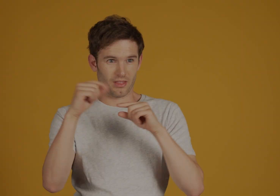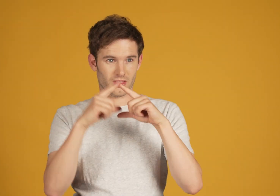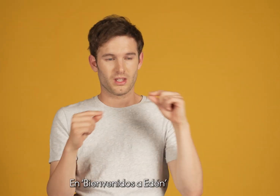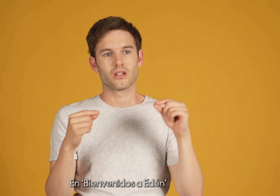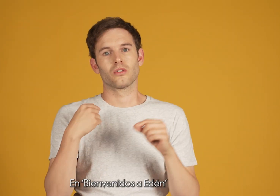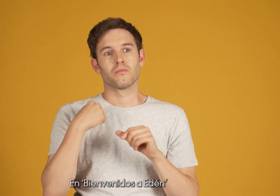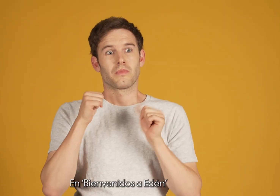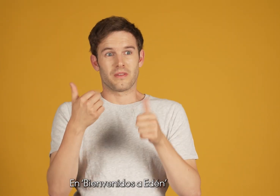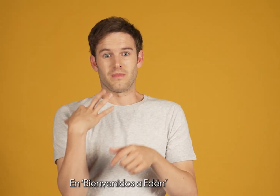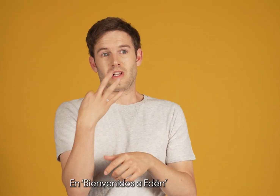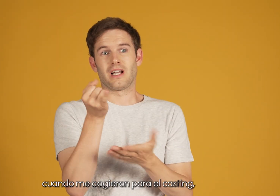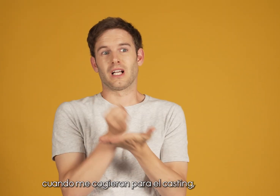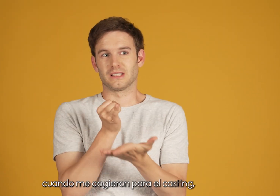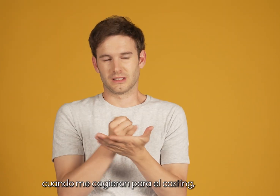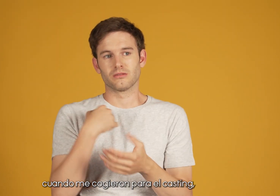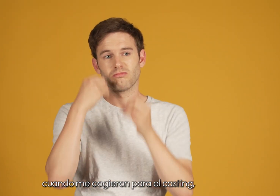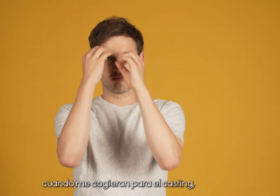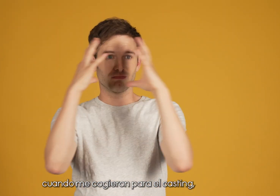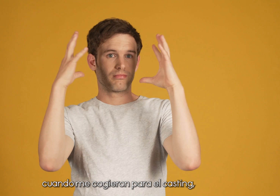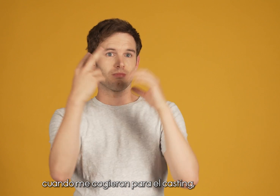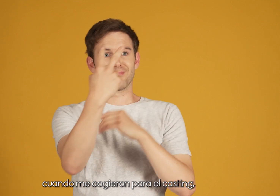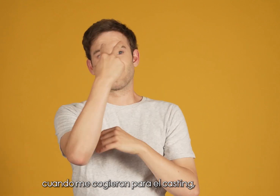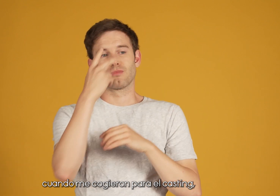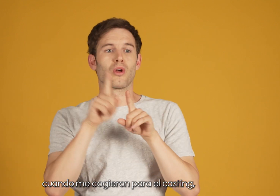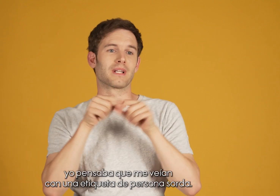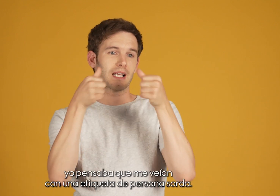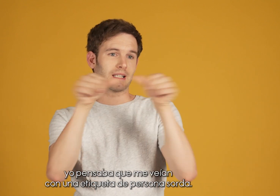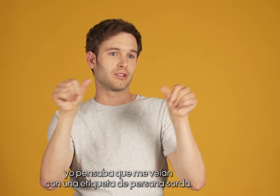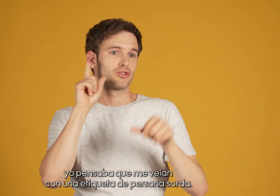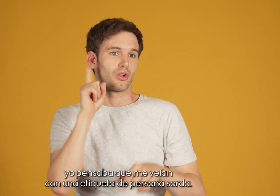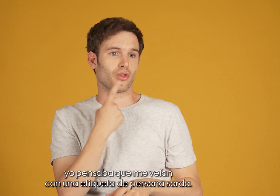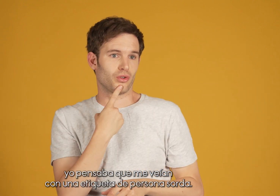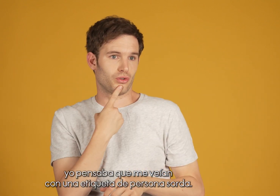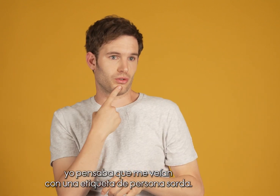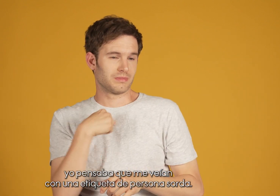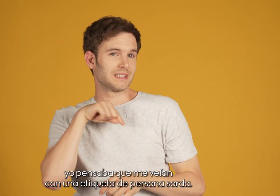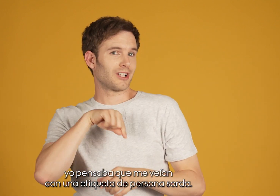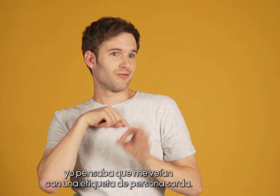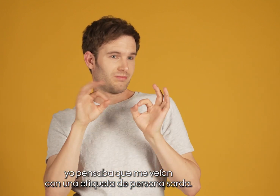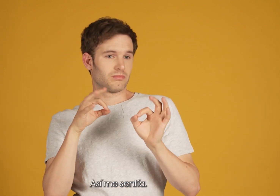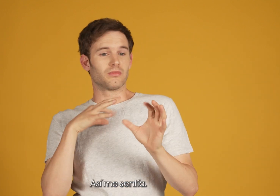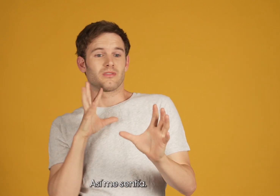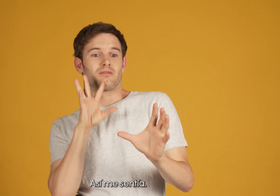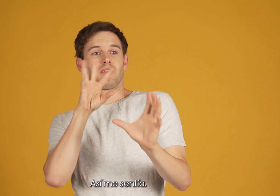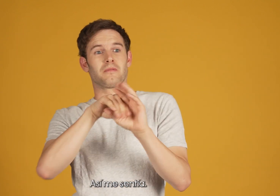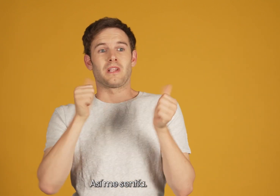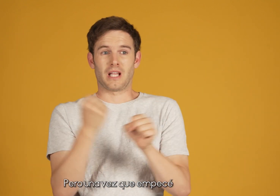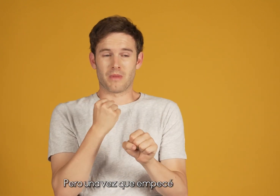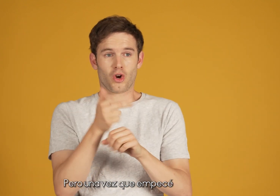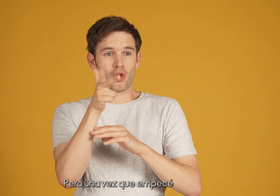En Bienvenidos a Edén, cuando me cogieron para el casting, yo pensaba que me veían con una etiqueta de personas sordas. Así me sentía. Pero una vez que